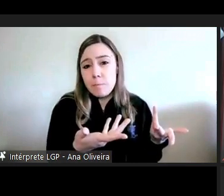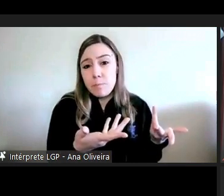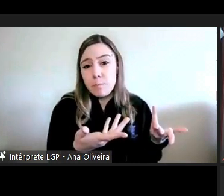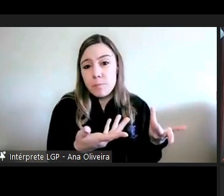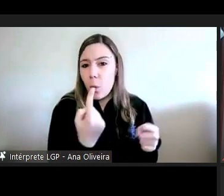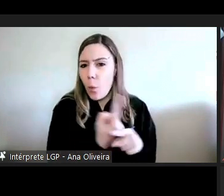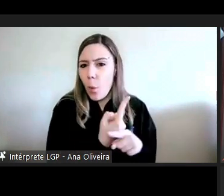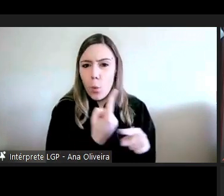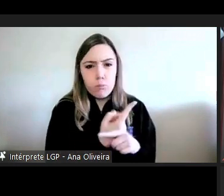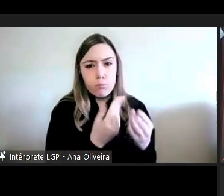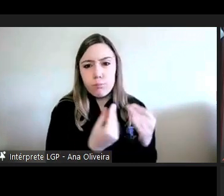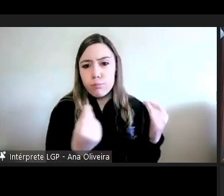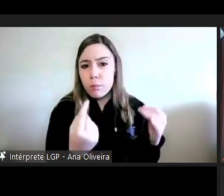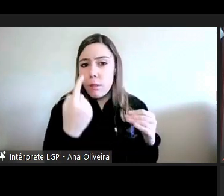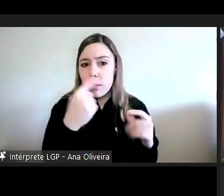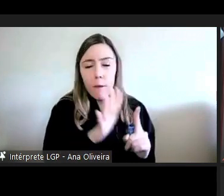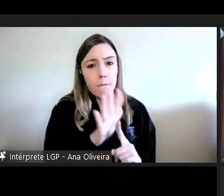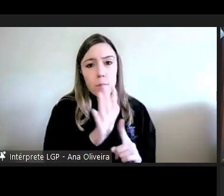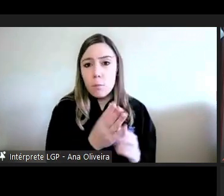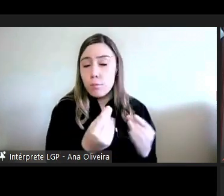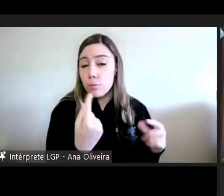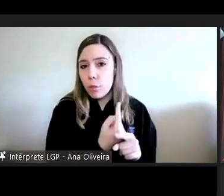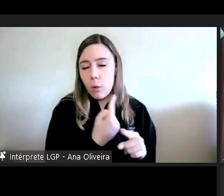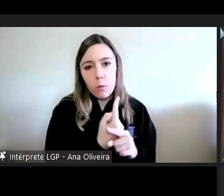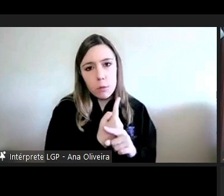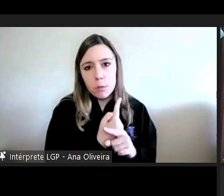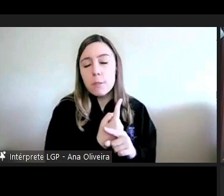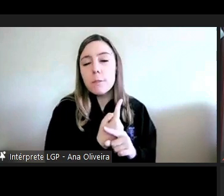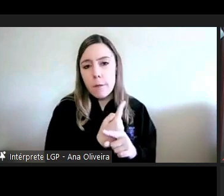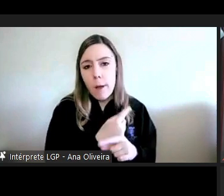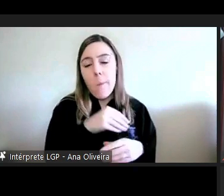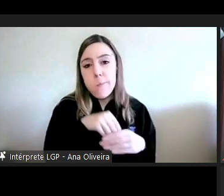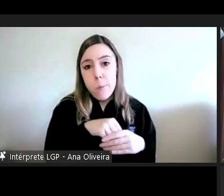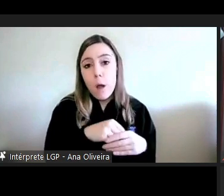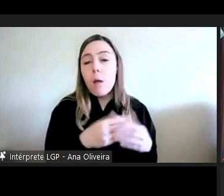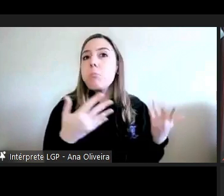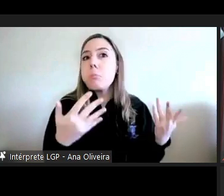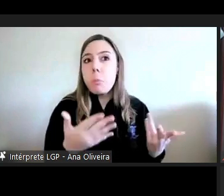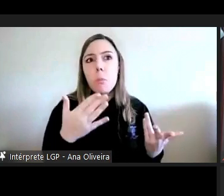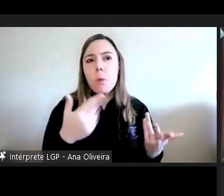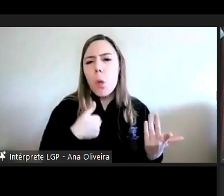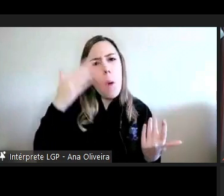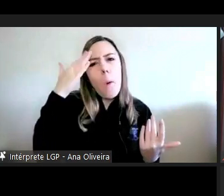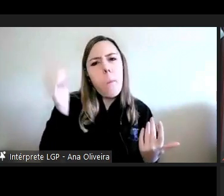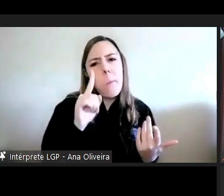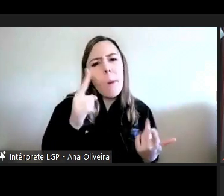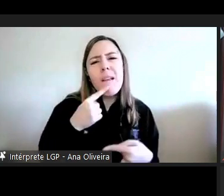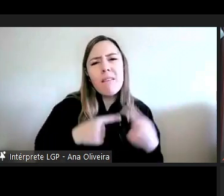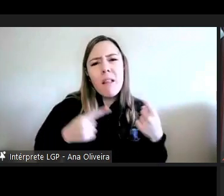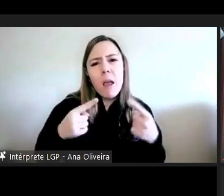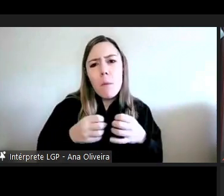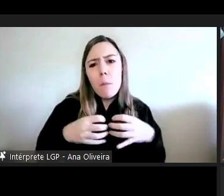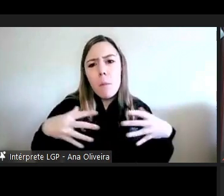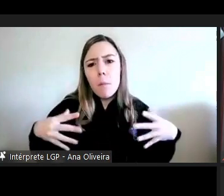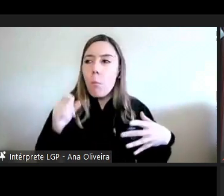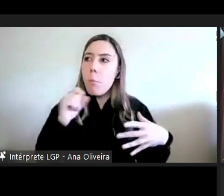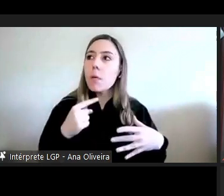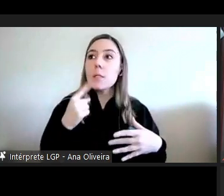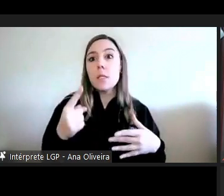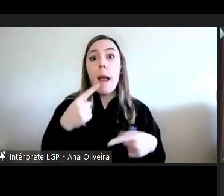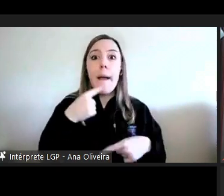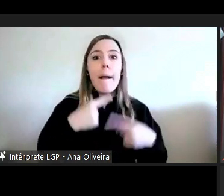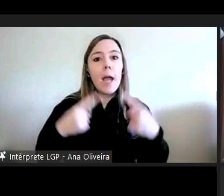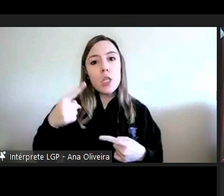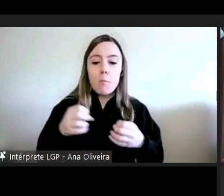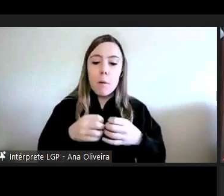muitos fatores por dizer assim tem muitos fatores e portanto não acho que o aumento das queixas se possa dizer há um aumento das queixas na